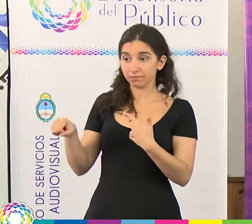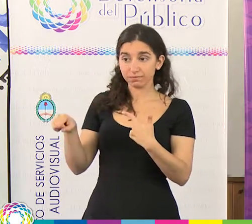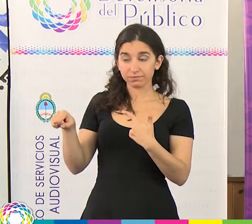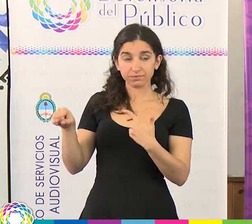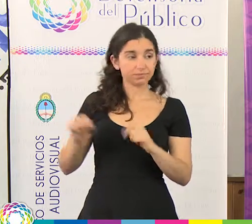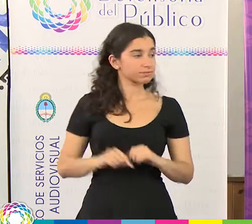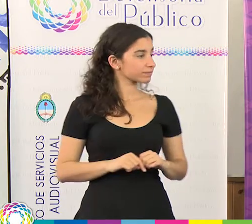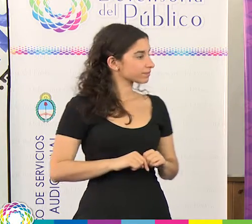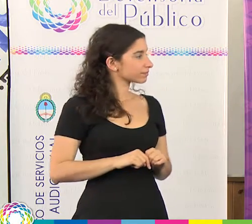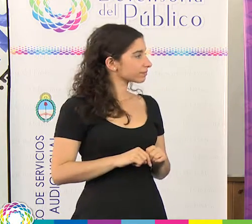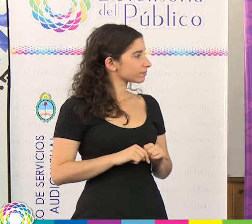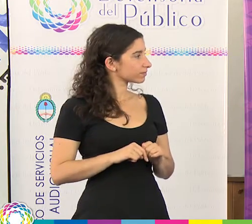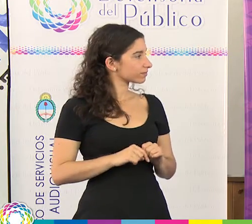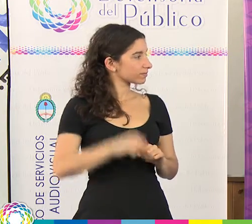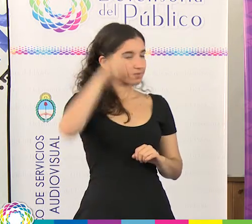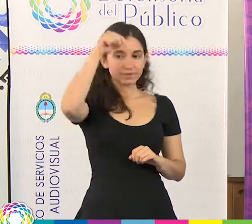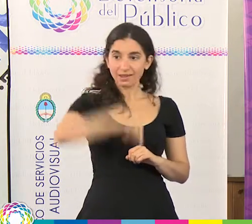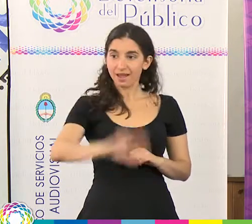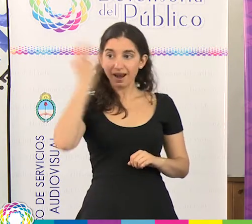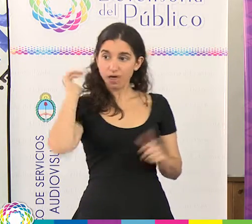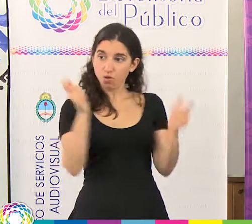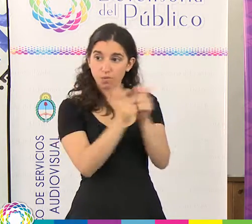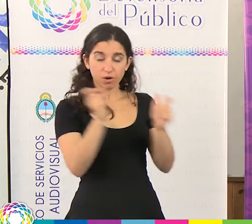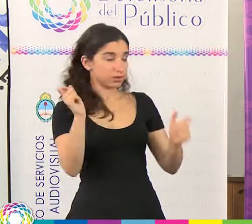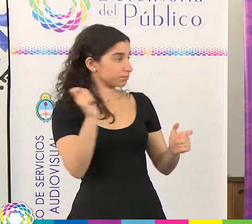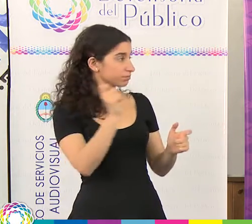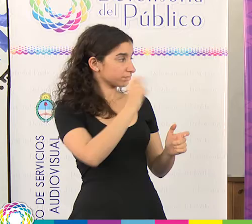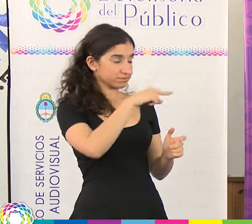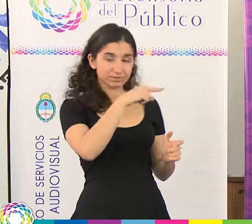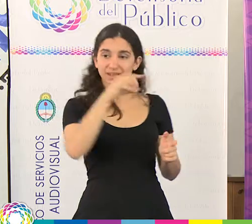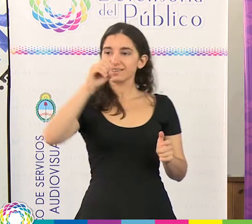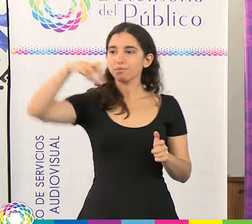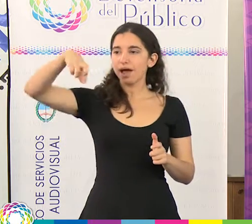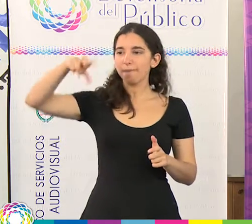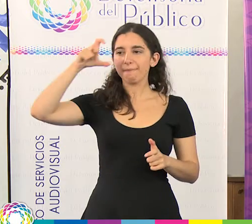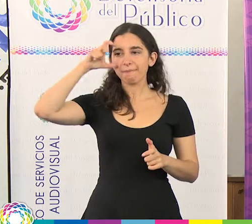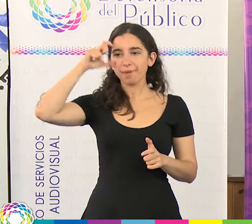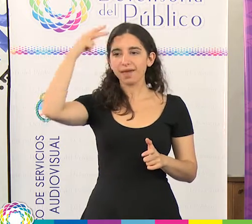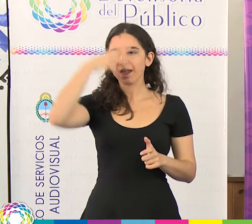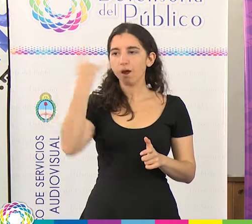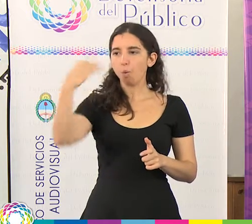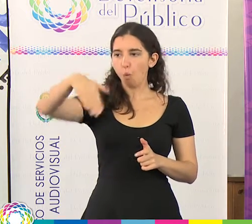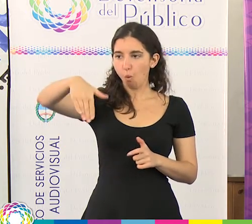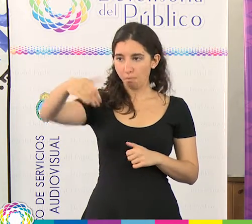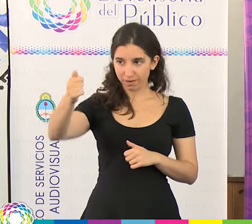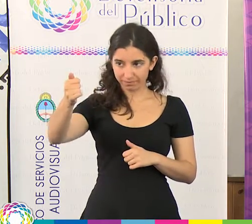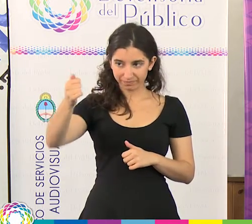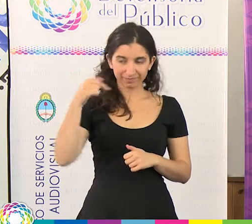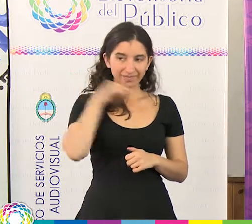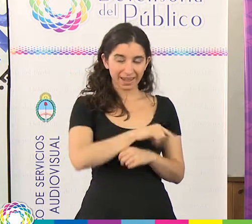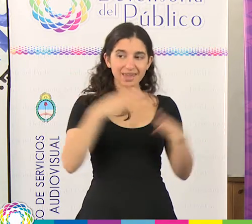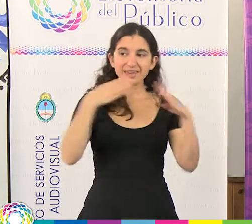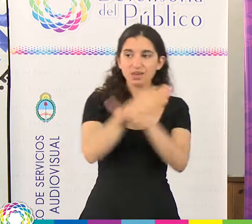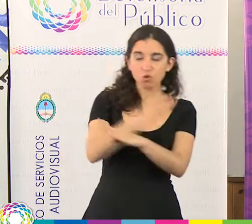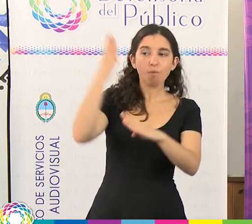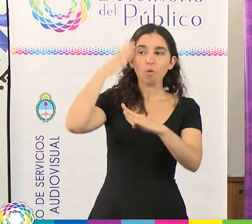acá voy a apuntar a mi programa de radio, PEUMA, que hago referencia a lo que es el idioma y cultura